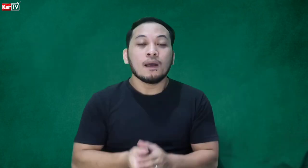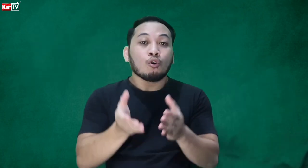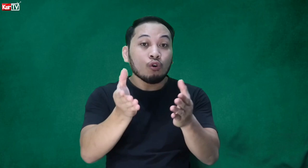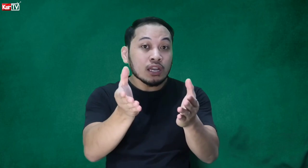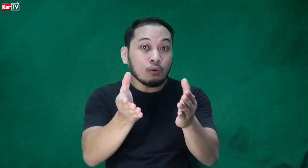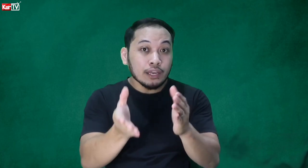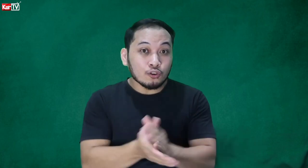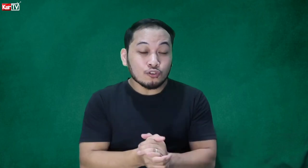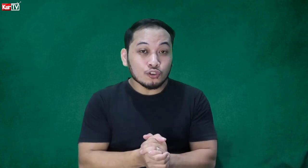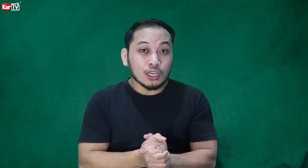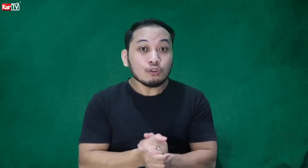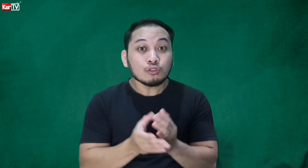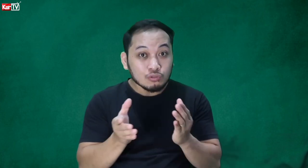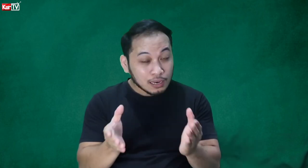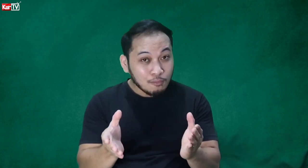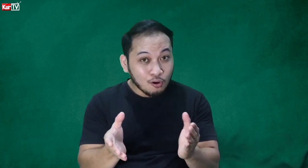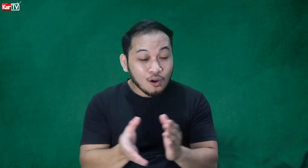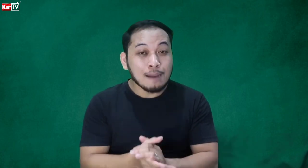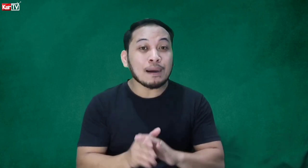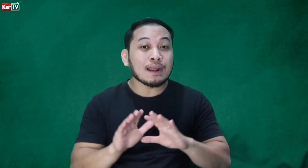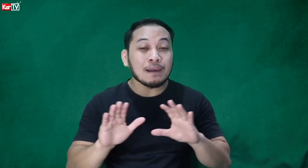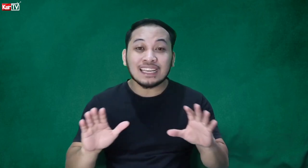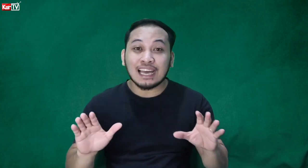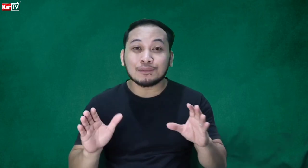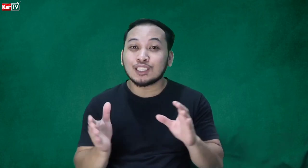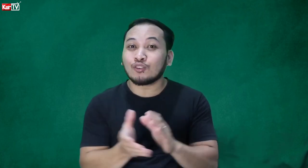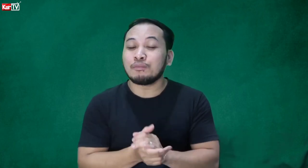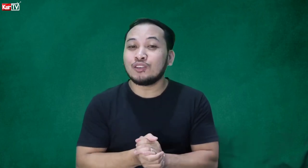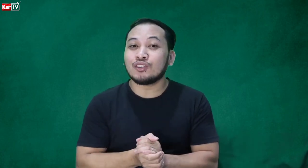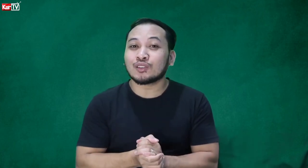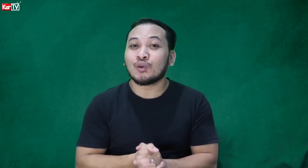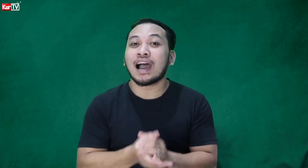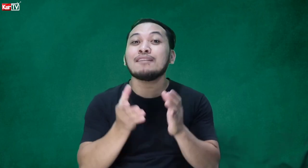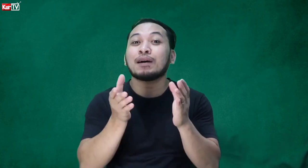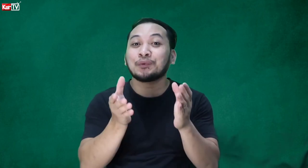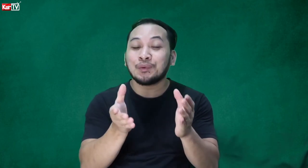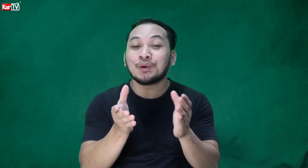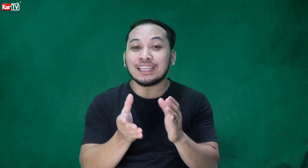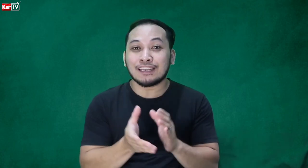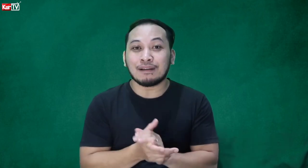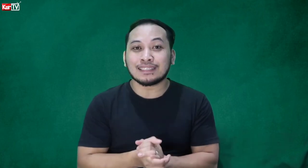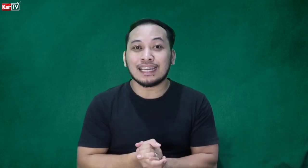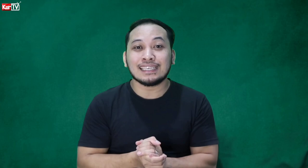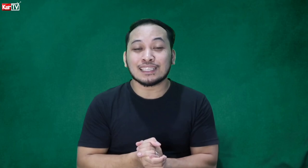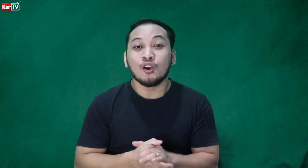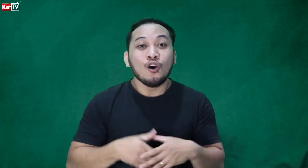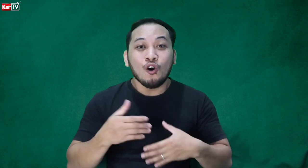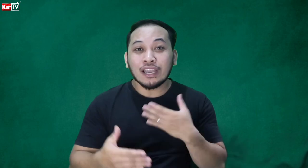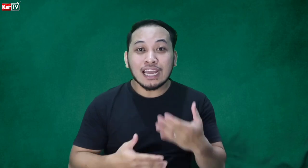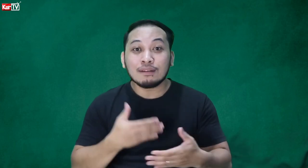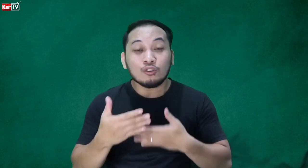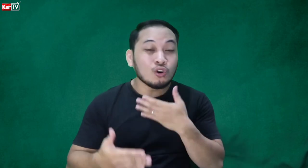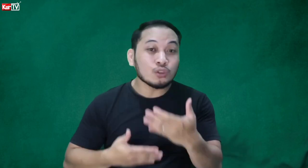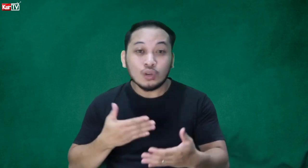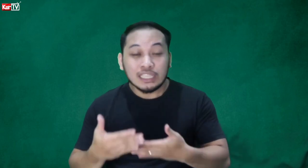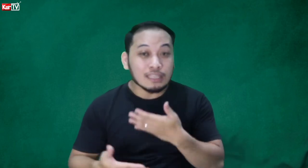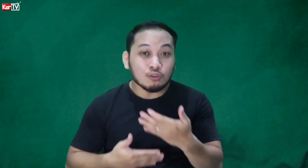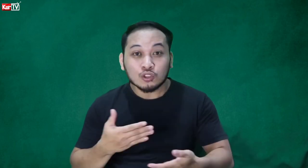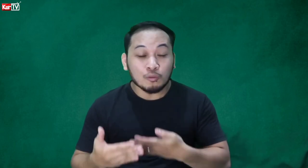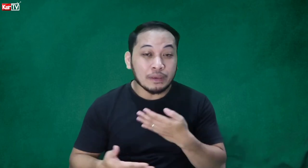Kung ikaw ay nanonood ngayon, sundan mo ko, ha? Para pag natapos itong video na to, ay marunong ka na rin magsenyas. O kaya naman, ulit-ulitin mo lang itong